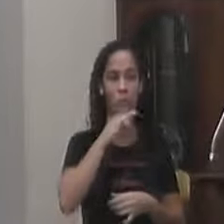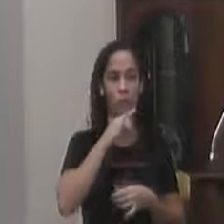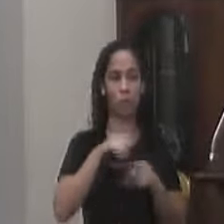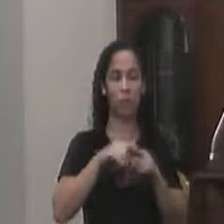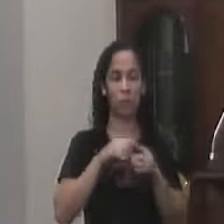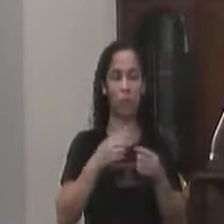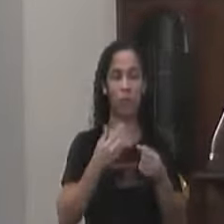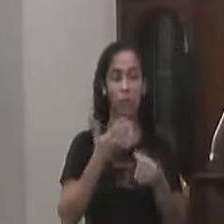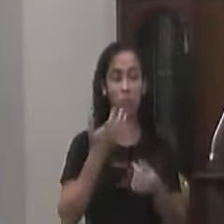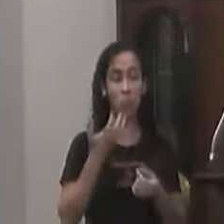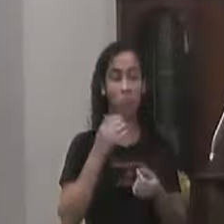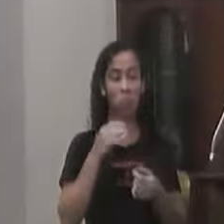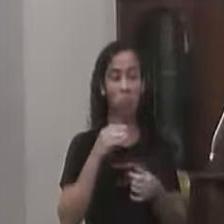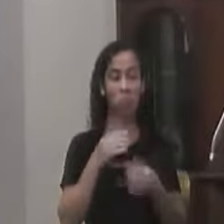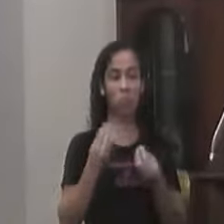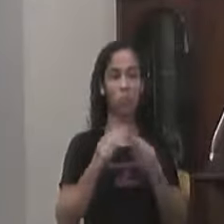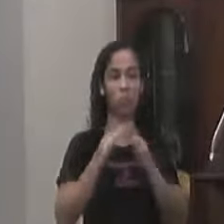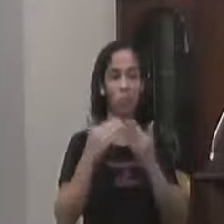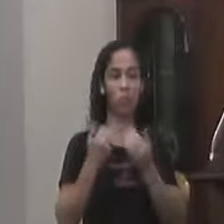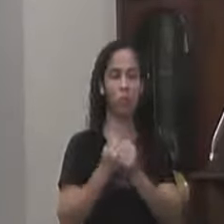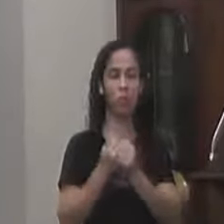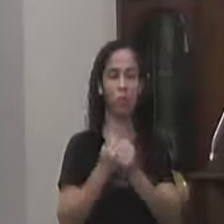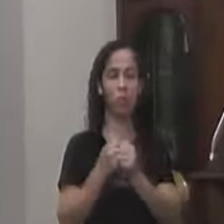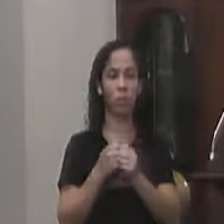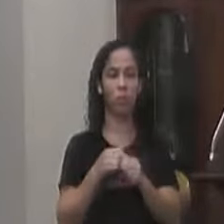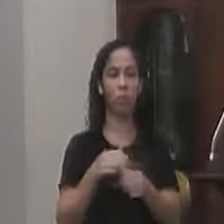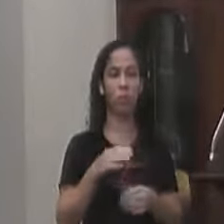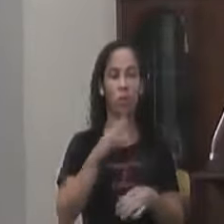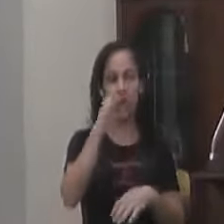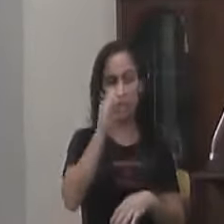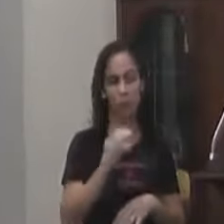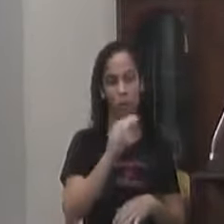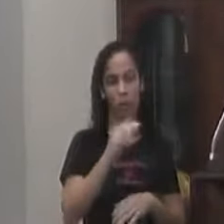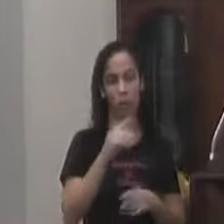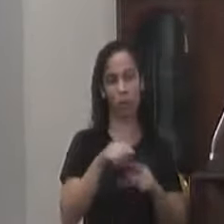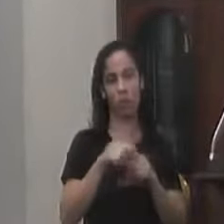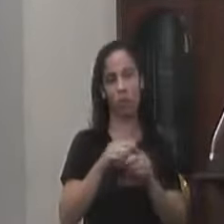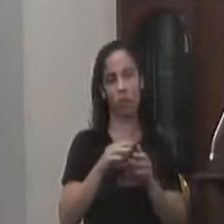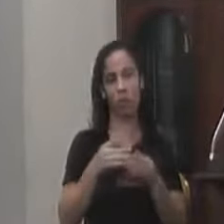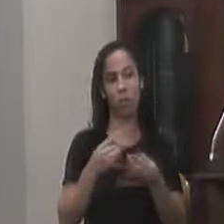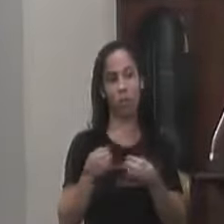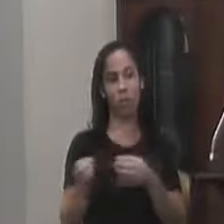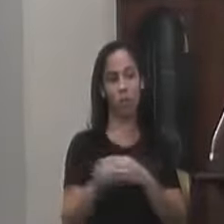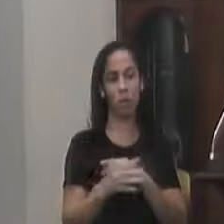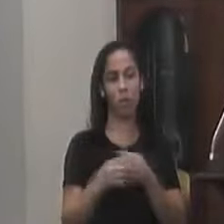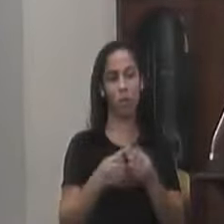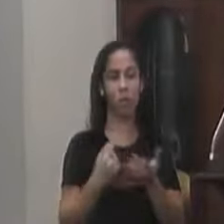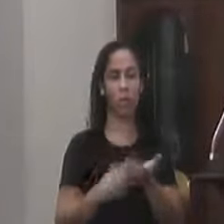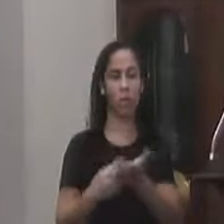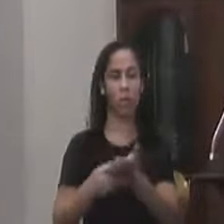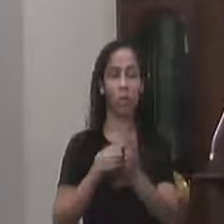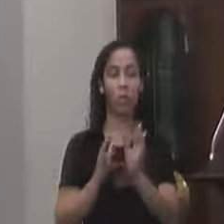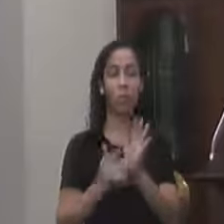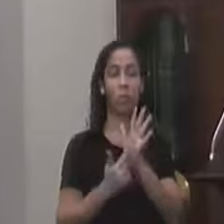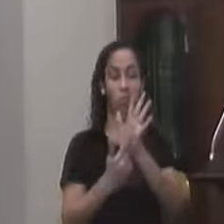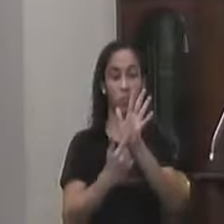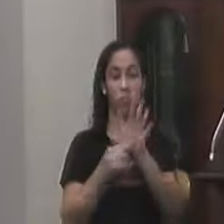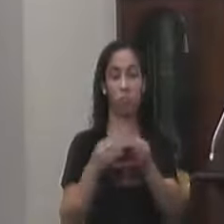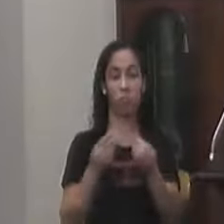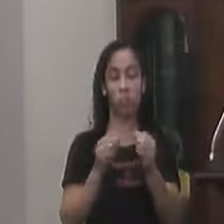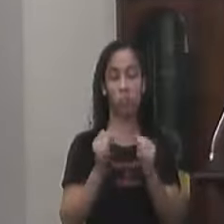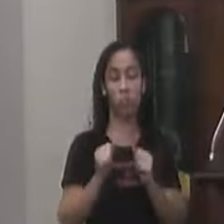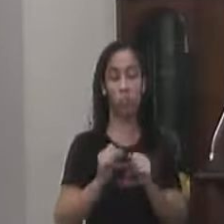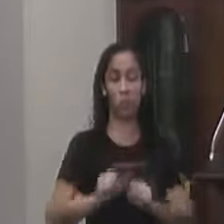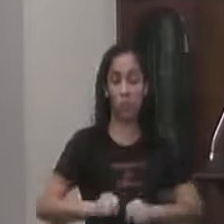perfil Do trabalho Que ele faz Junto à igreja católica Renovação carismática Católica E se comprometeu Em não